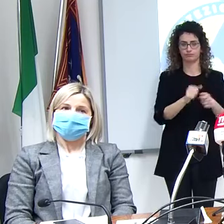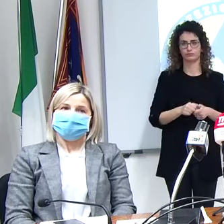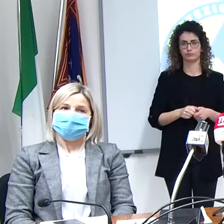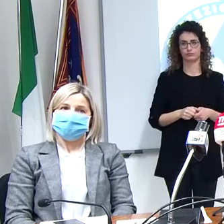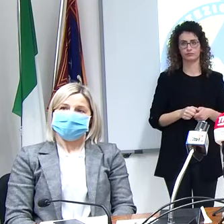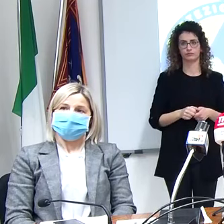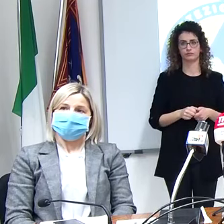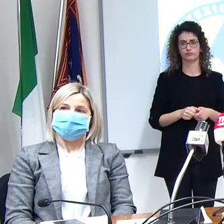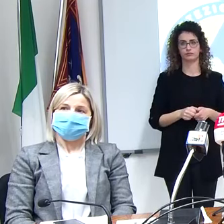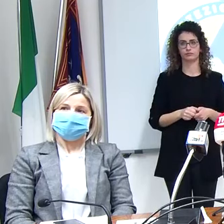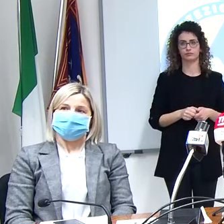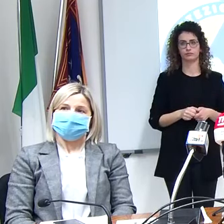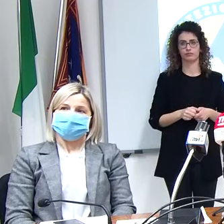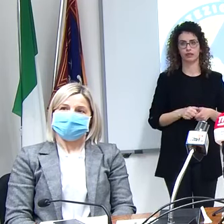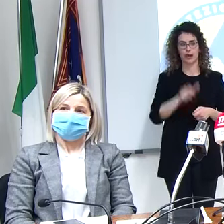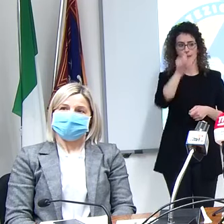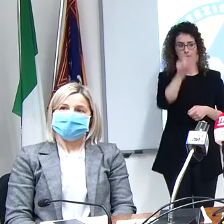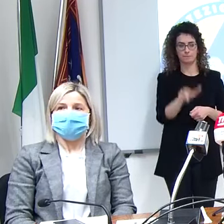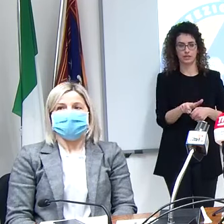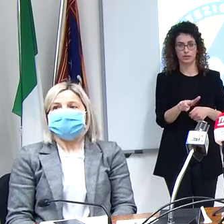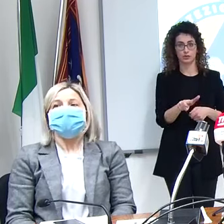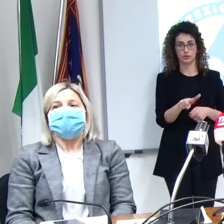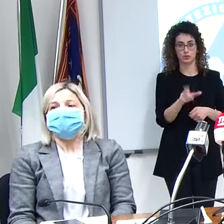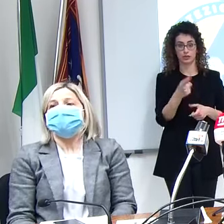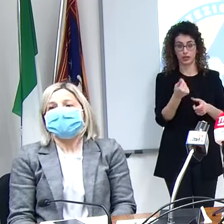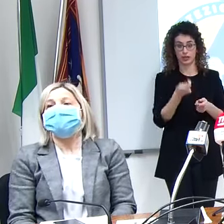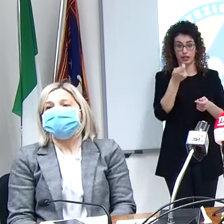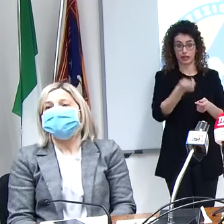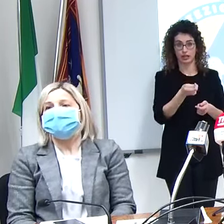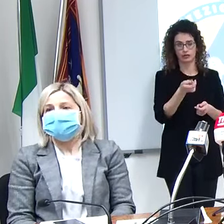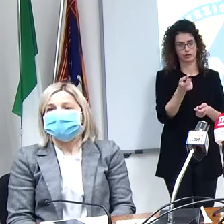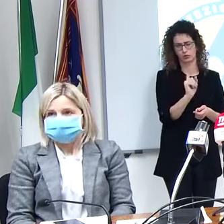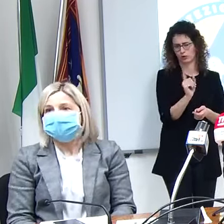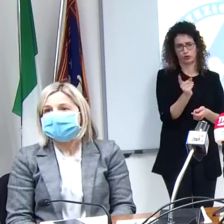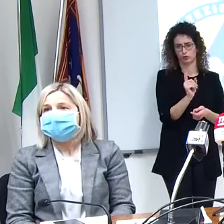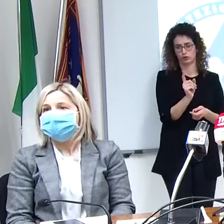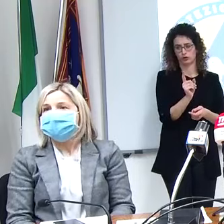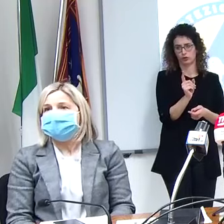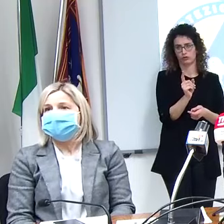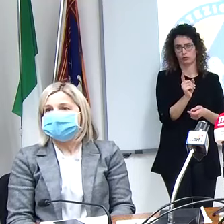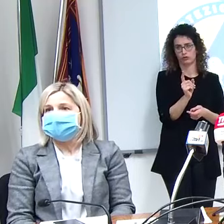sicuramente il paziente non è in carico non deve pagare no no no certamente no